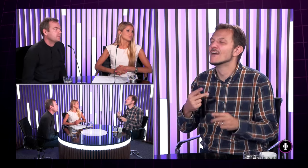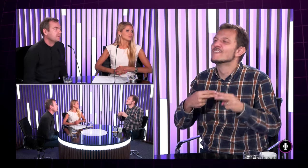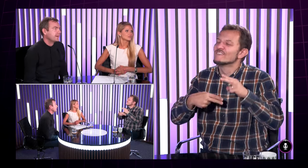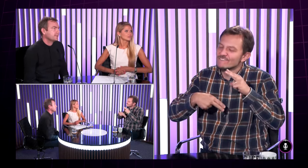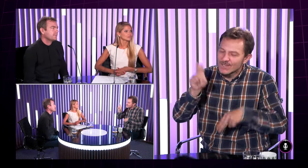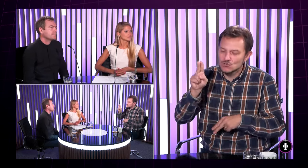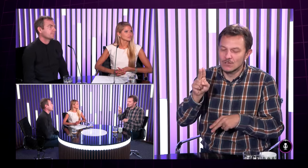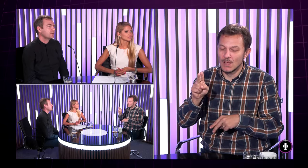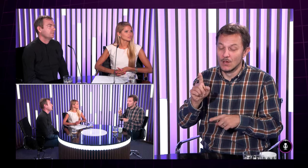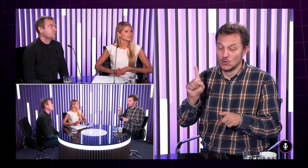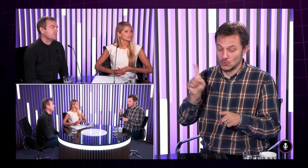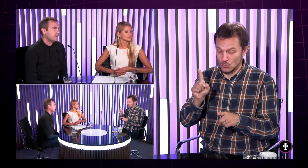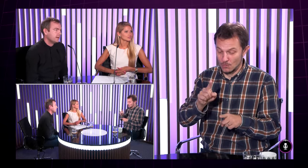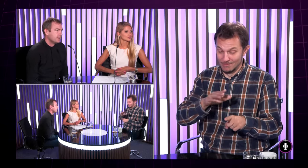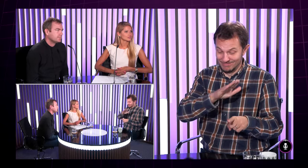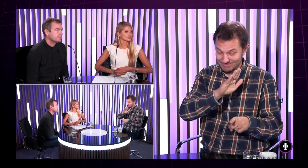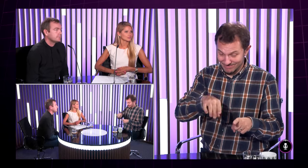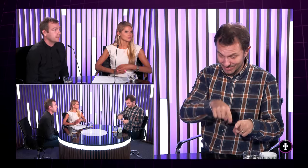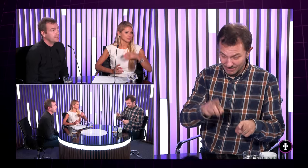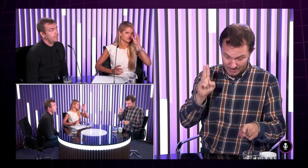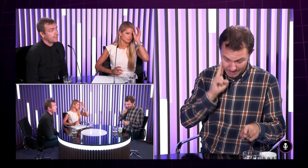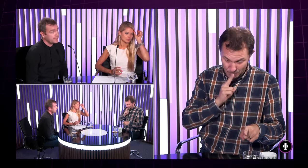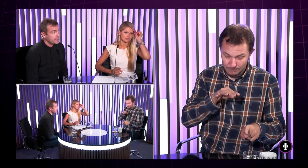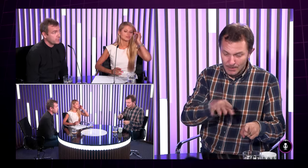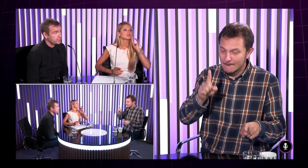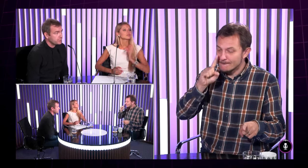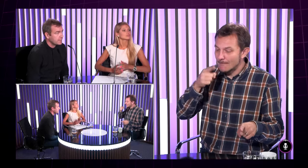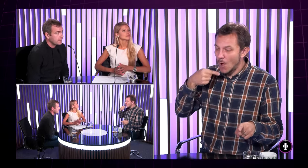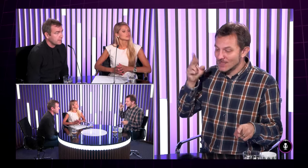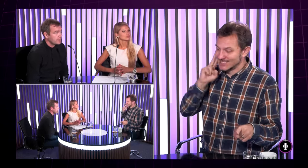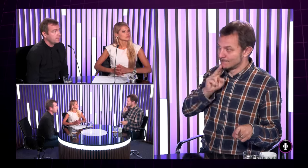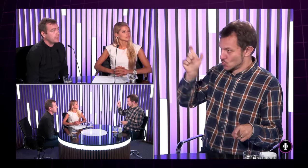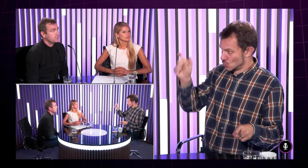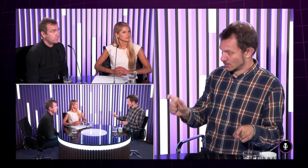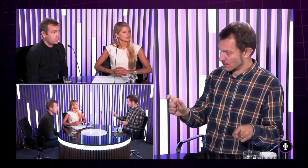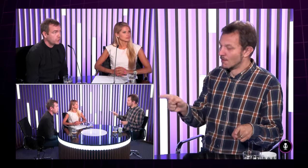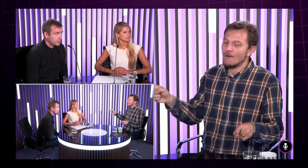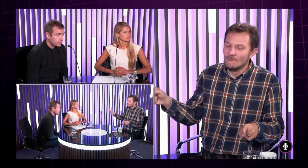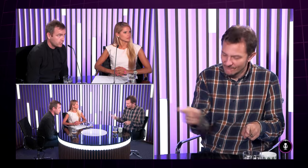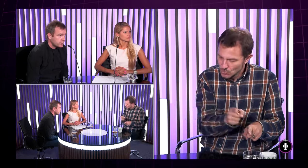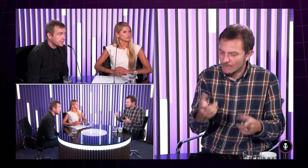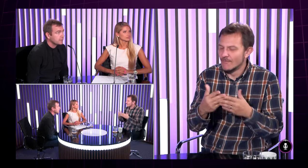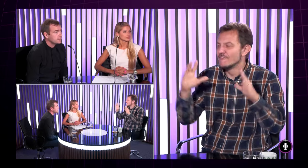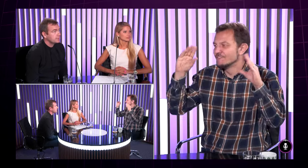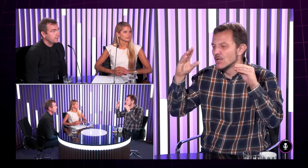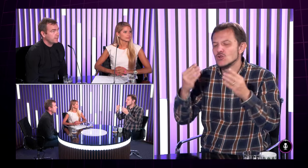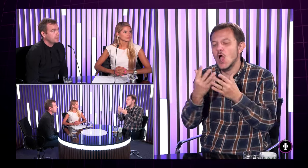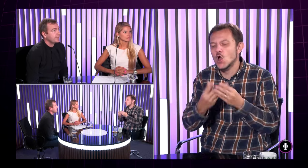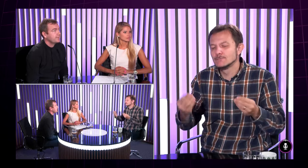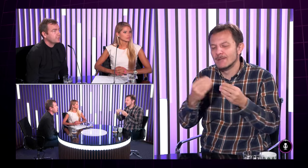musím povedať väčšina napríklad deti nepočujúce keď sú rodiče nepočujúci